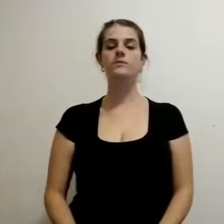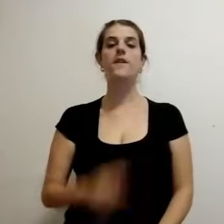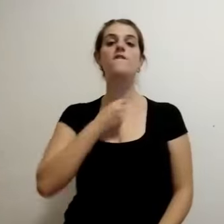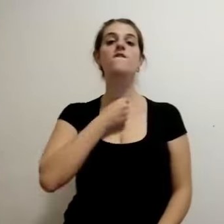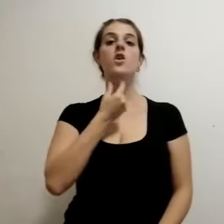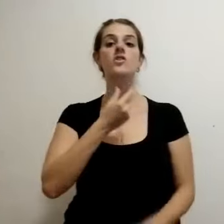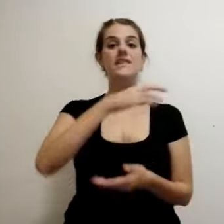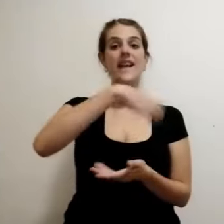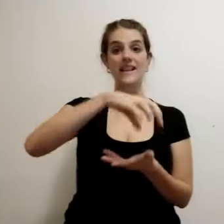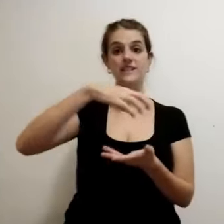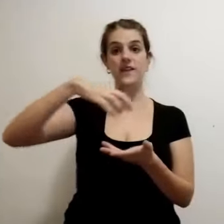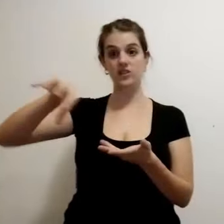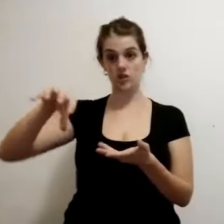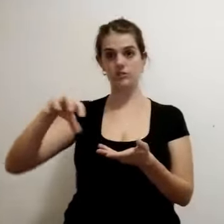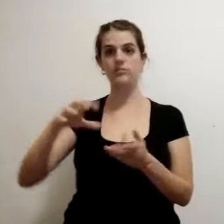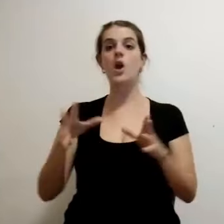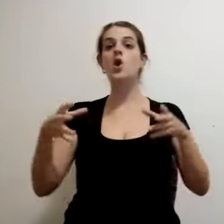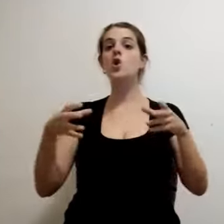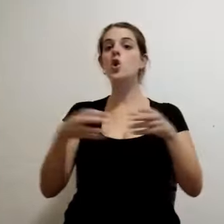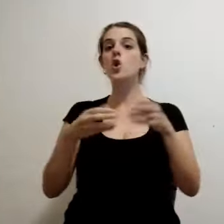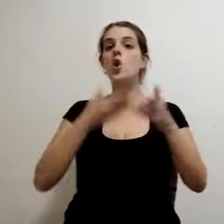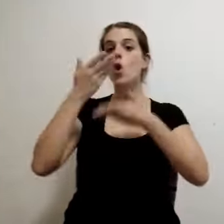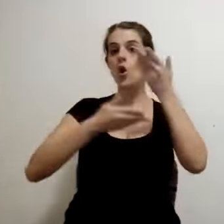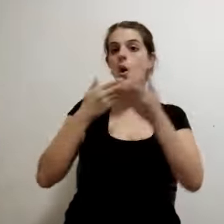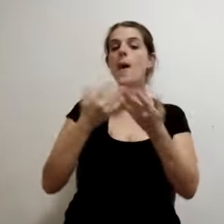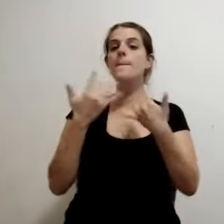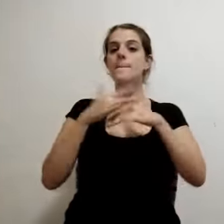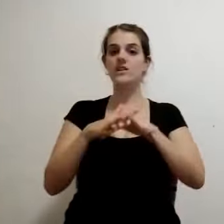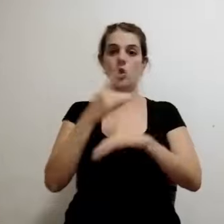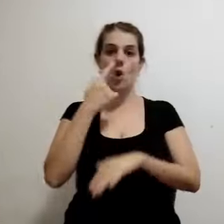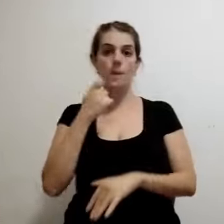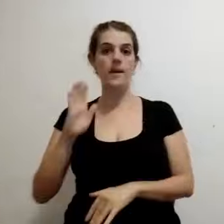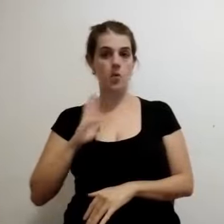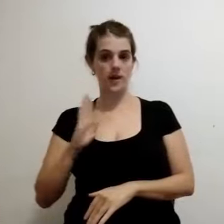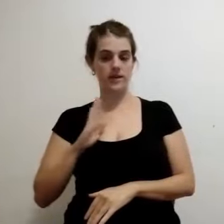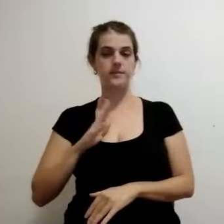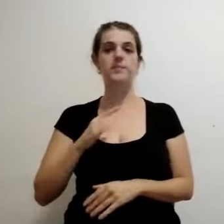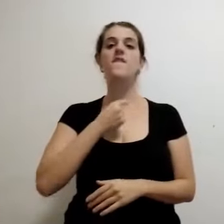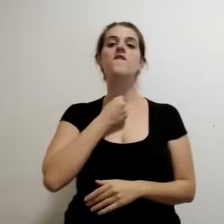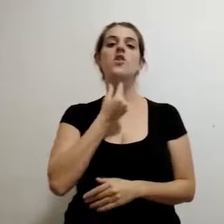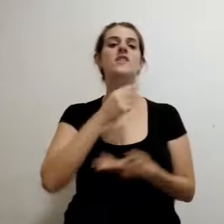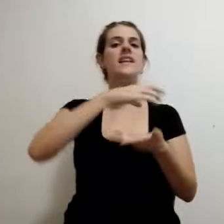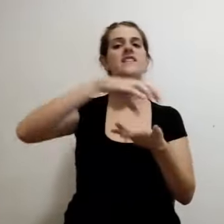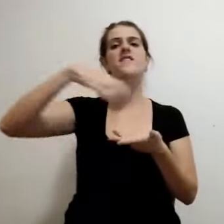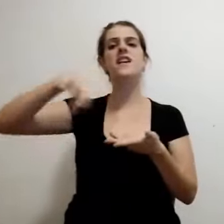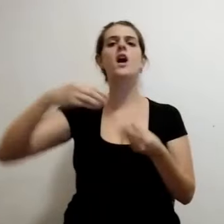Clasificación de voces. Clasificación femeninas y masculinos. Los dos, a su vez, se